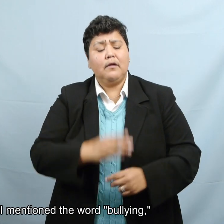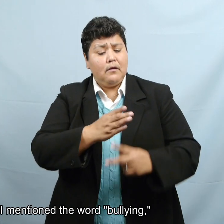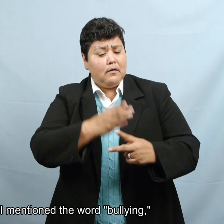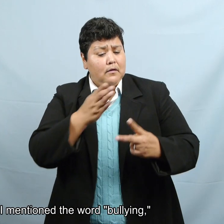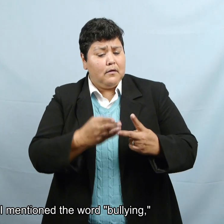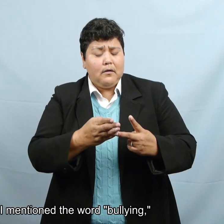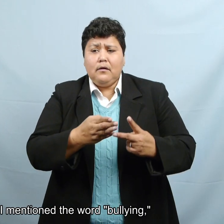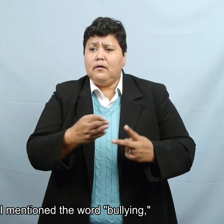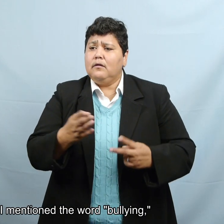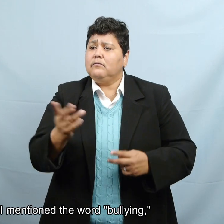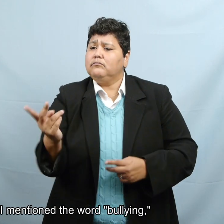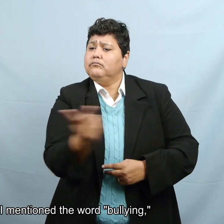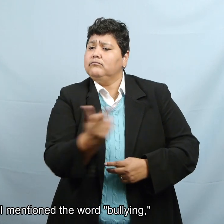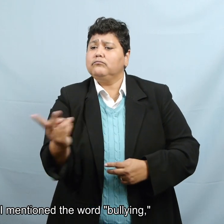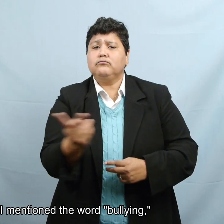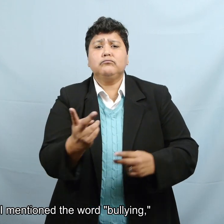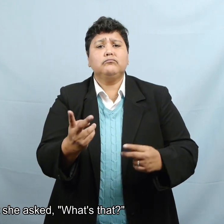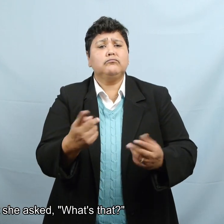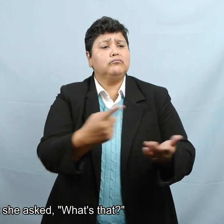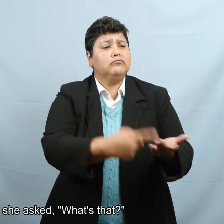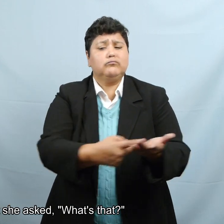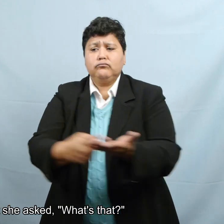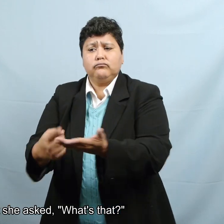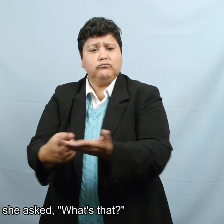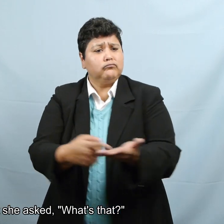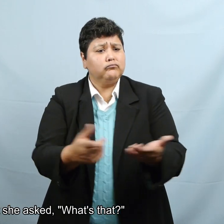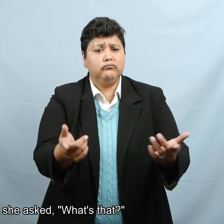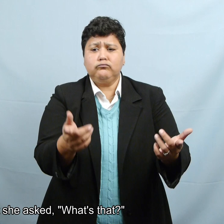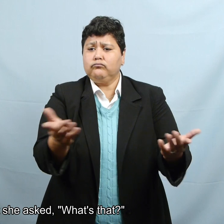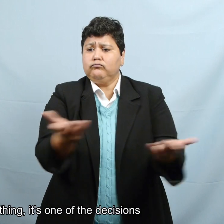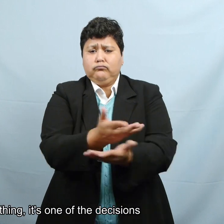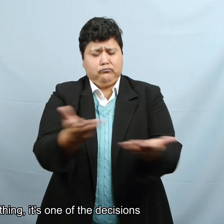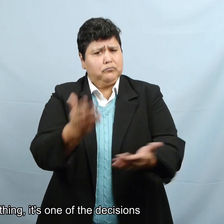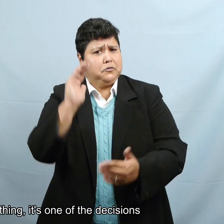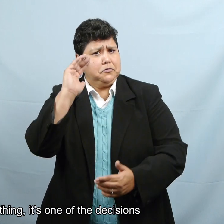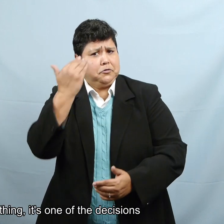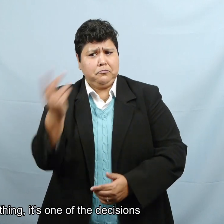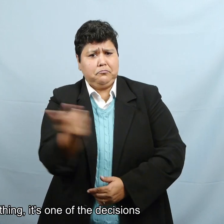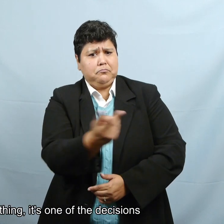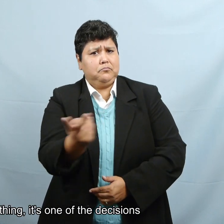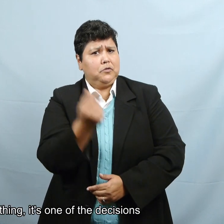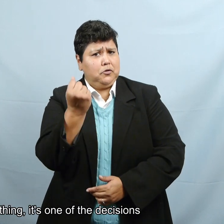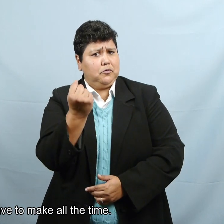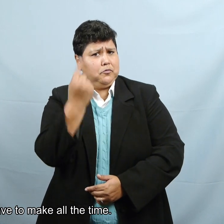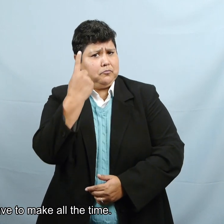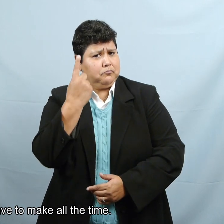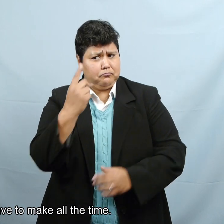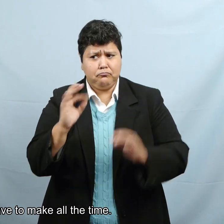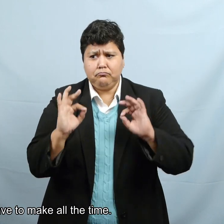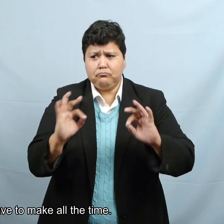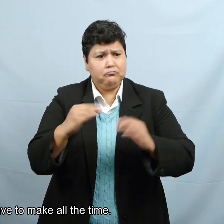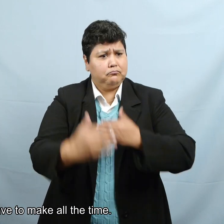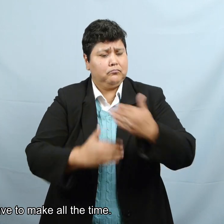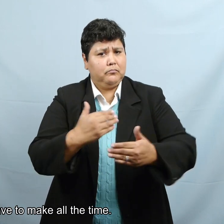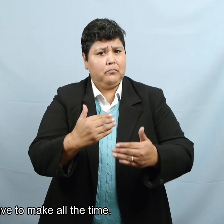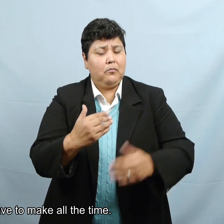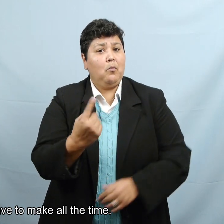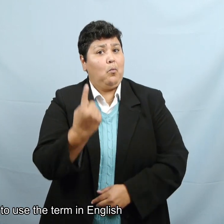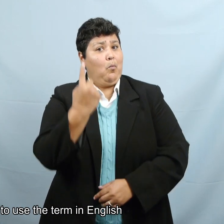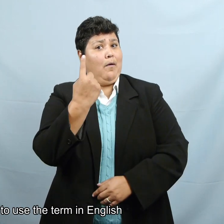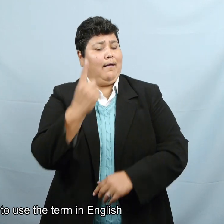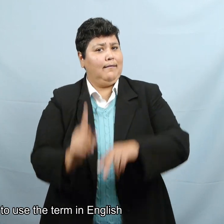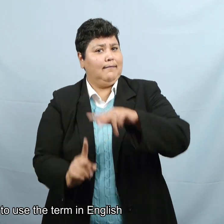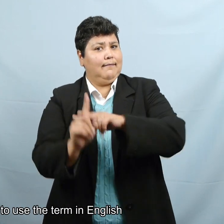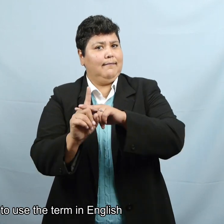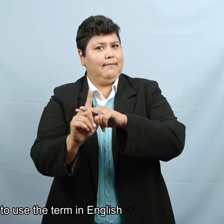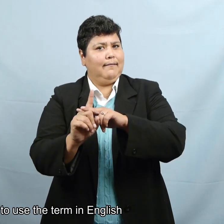En una, cuando mencioné la palabra bullying, noté que ella preguntó qué es eso. Y eso es algo, es una de esas decisiones que tenemos que tomar en cada momento.